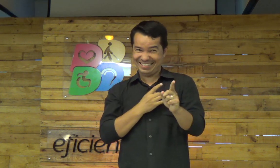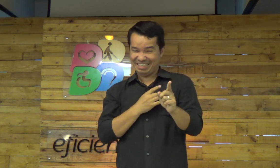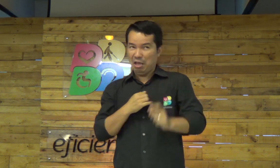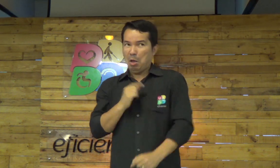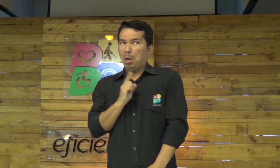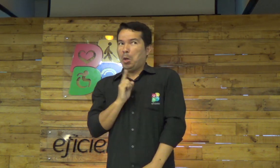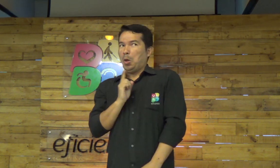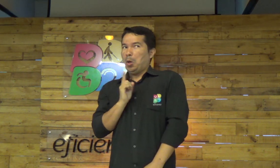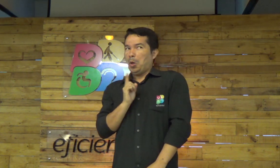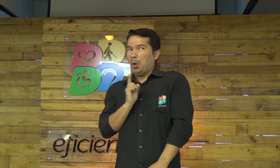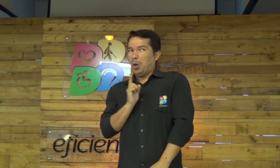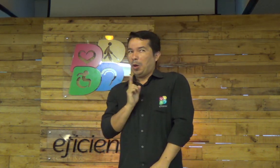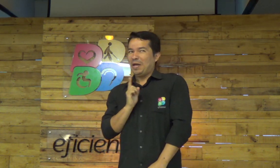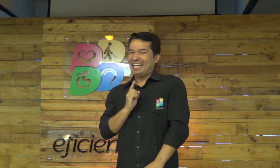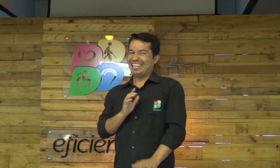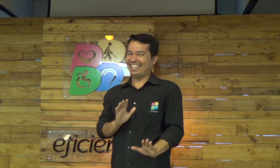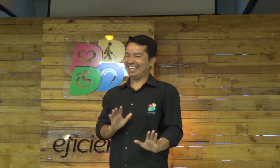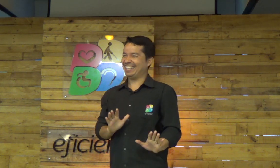Está com medo? Não, não, não, por favor. não.